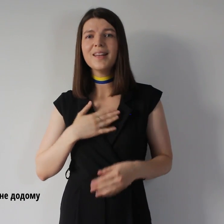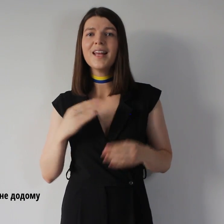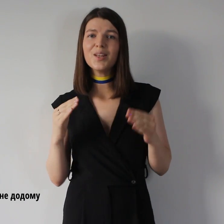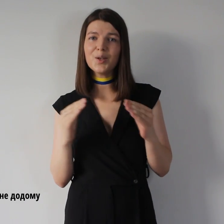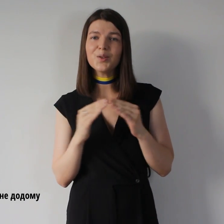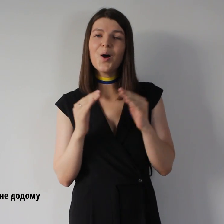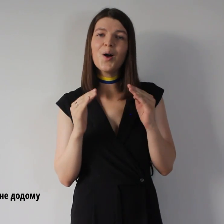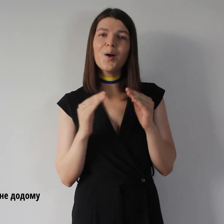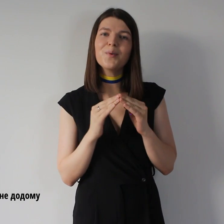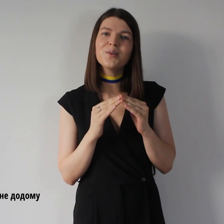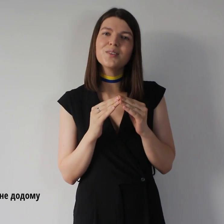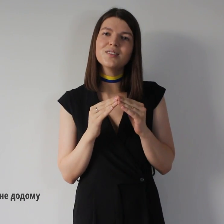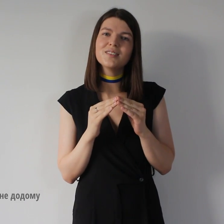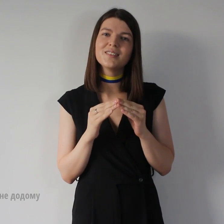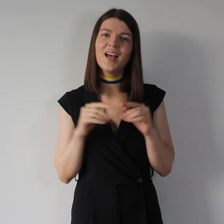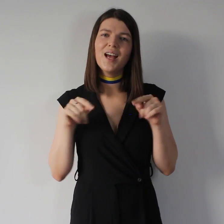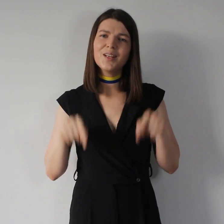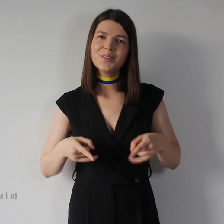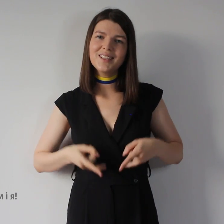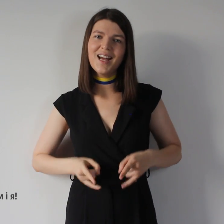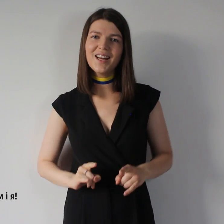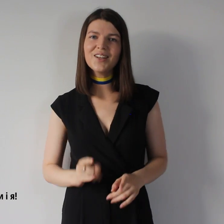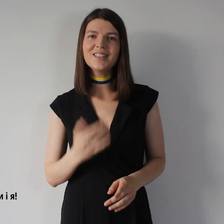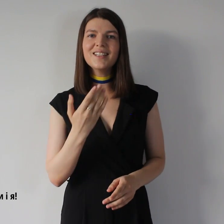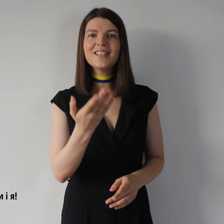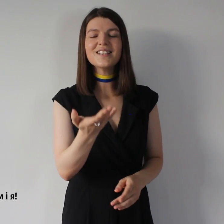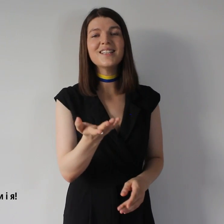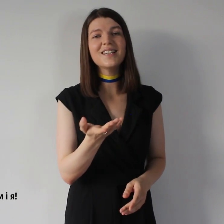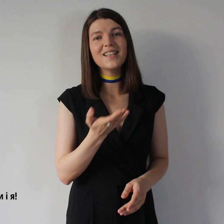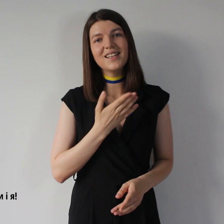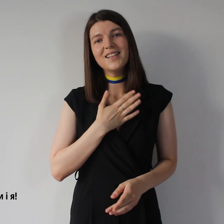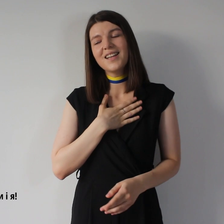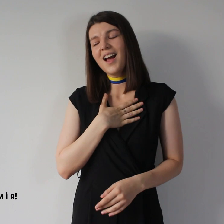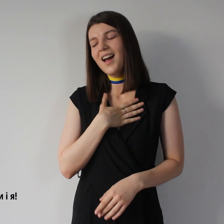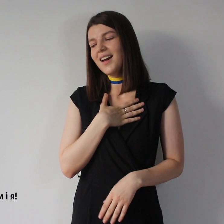мене додому Тут народились ти і я